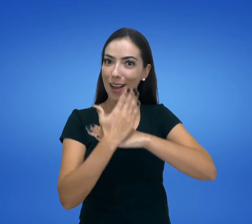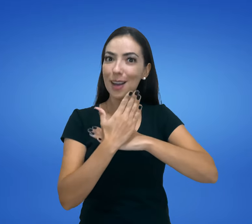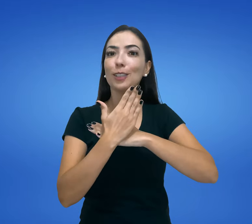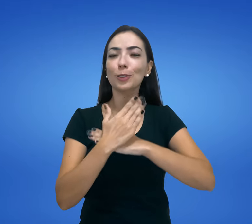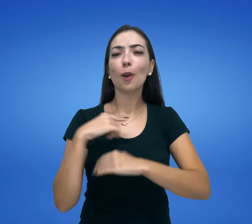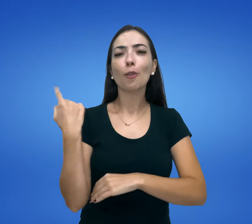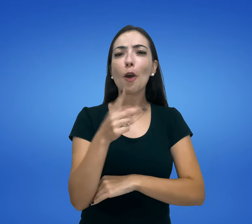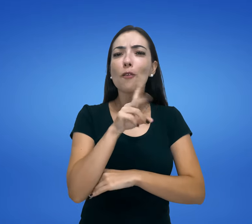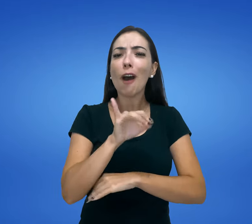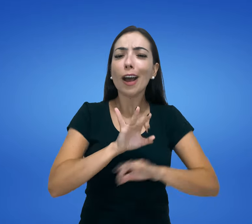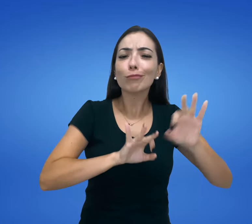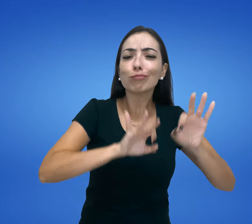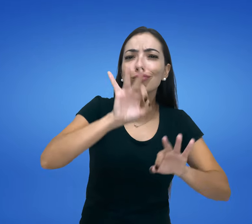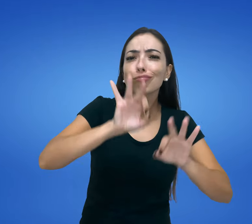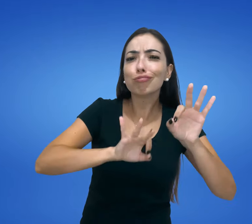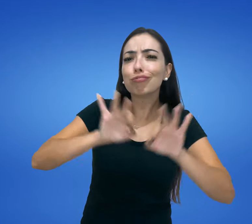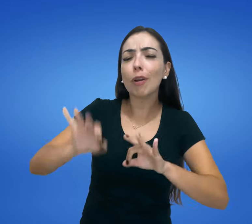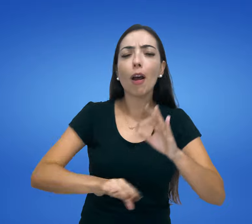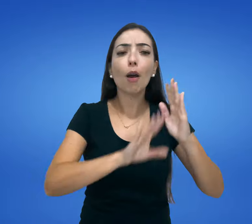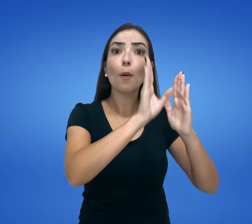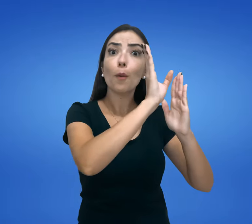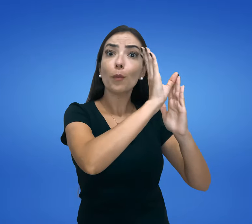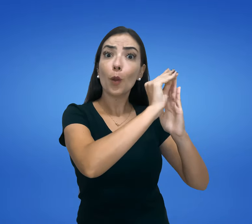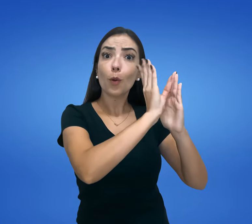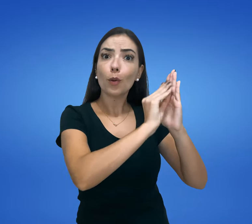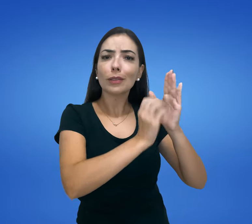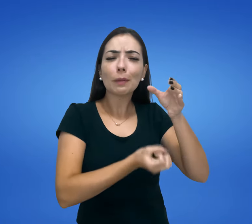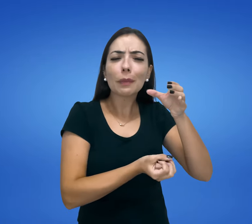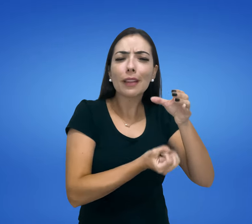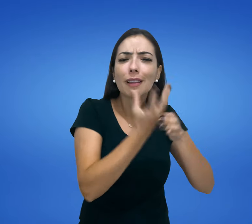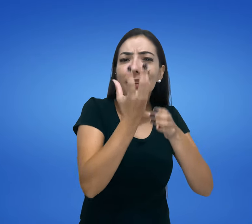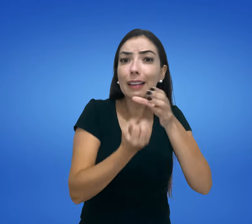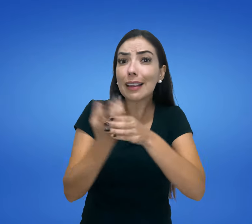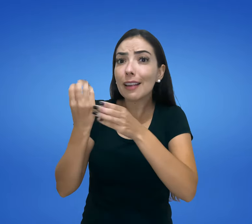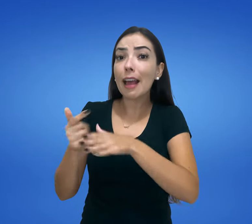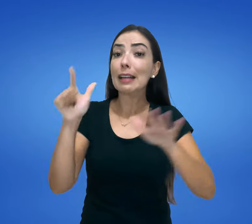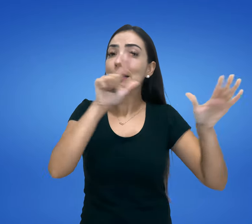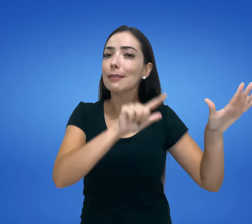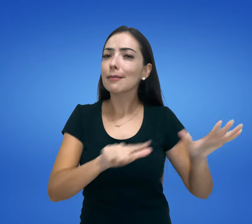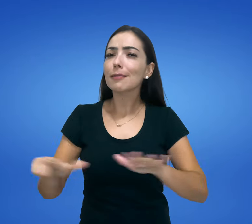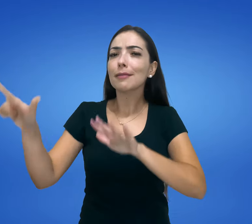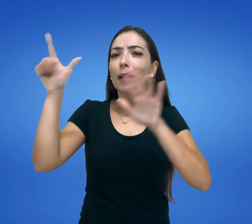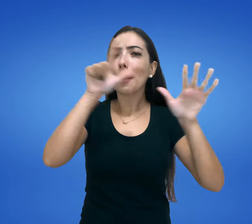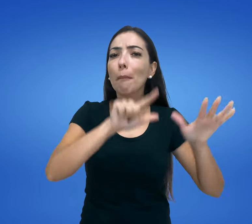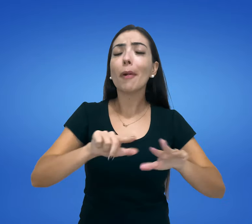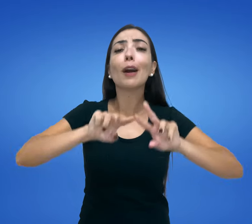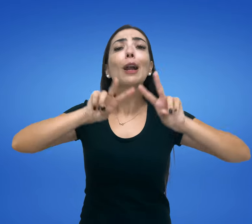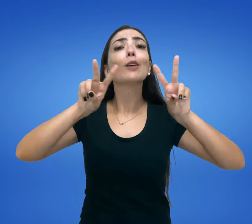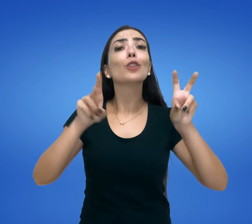porque isso nos ajuda a criar novos conteúdos semanalmente sobre a cultura surda e a Libras.